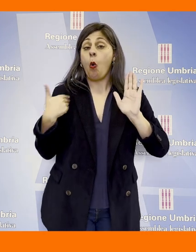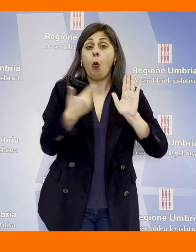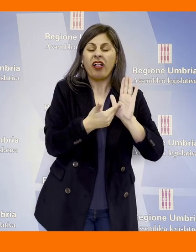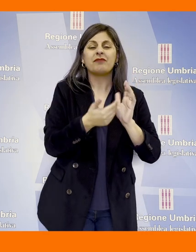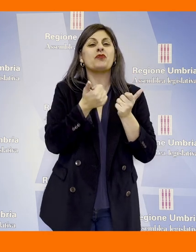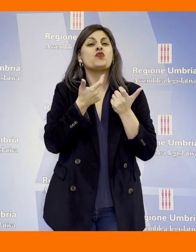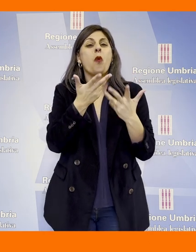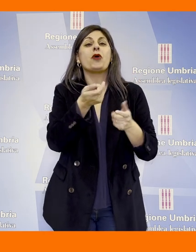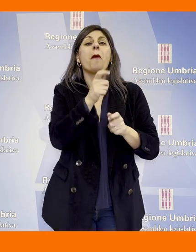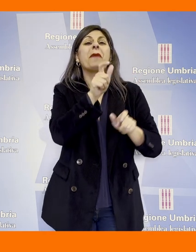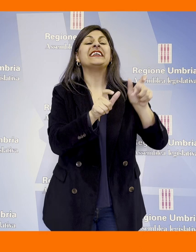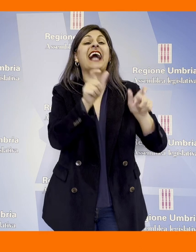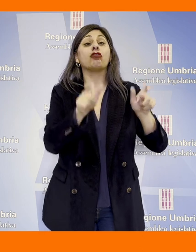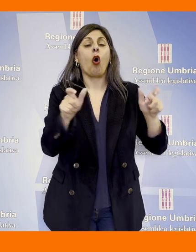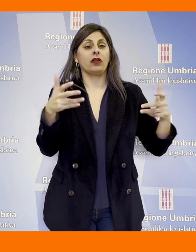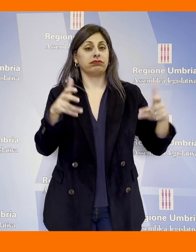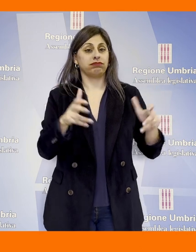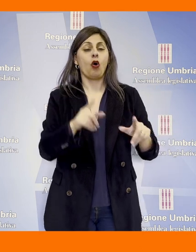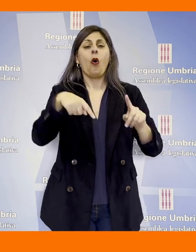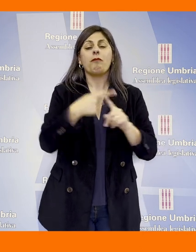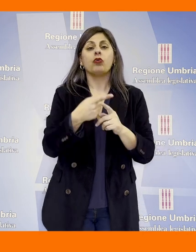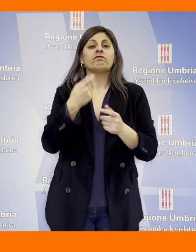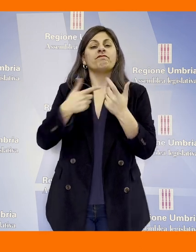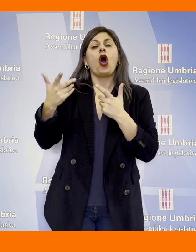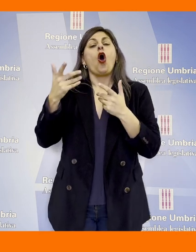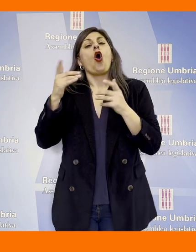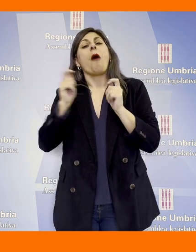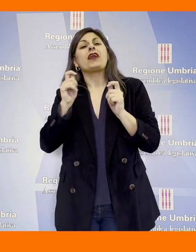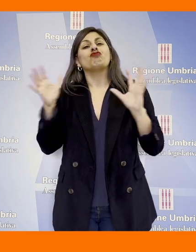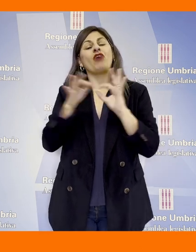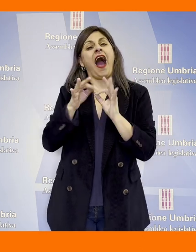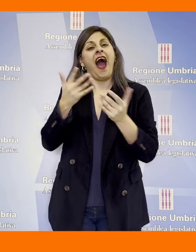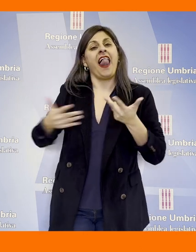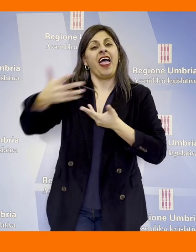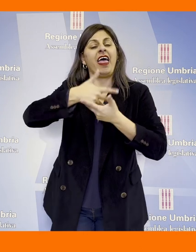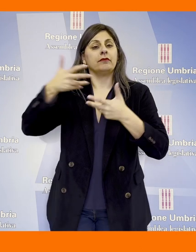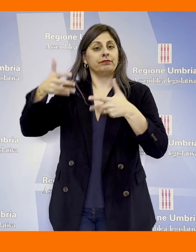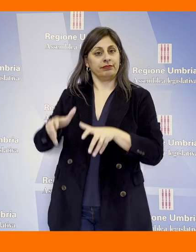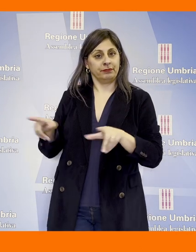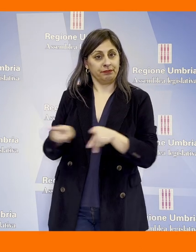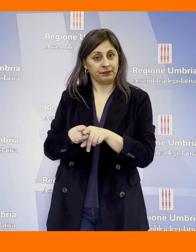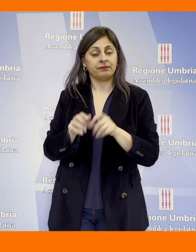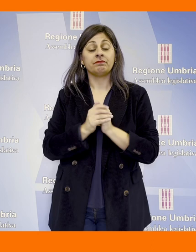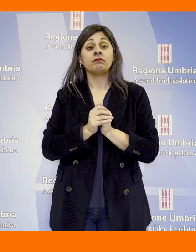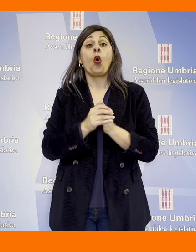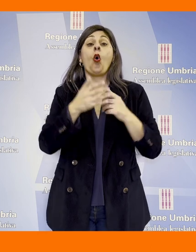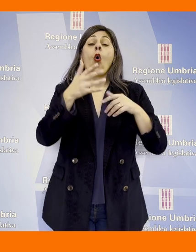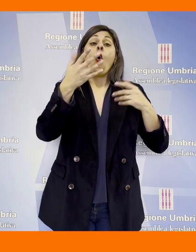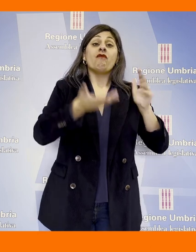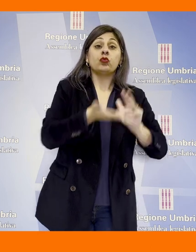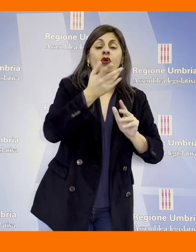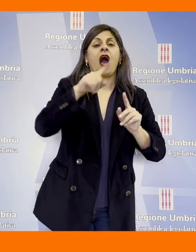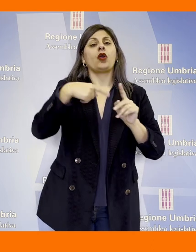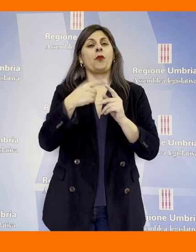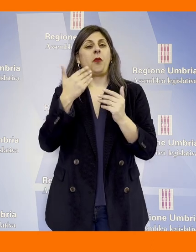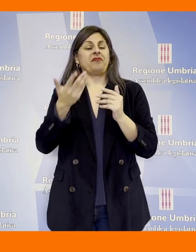sensibilmente ridotto il numero dei pescatori ed anche dell'indotto commerciale ad essi legato. Il funzionario dell'assessorato regionale ha